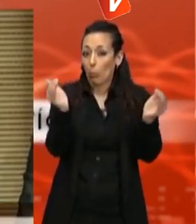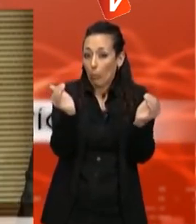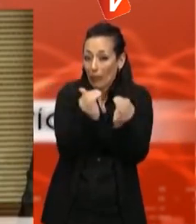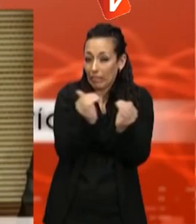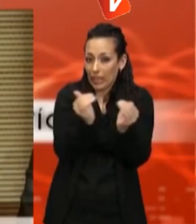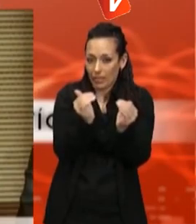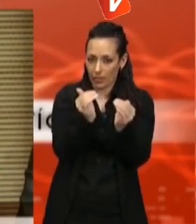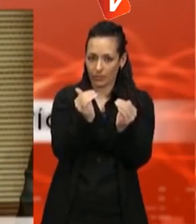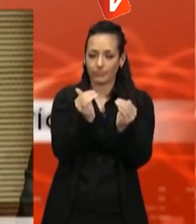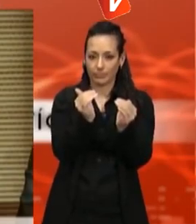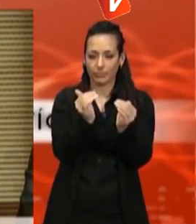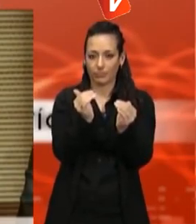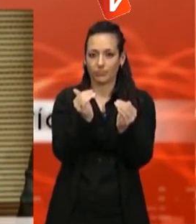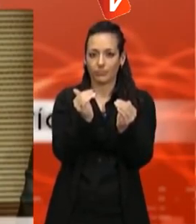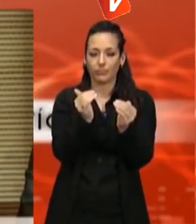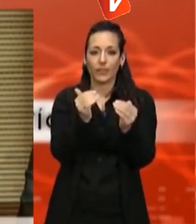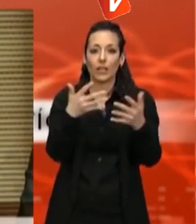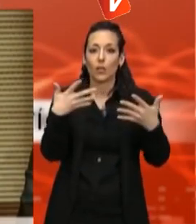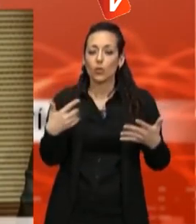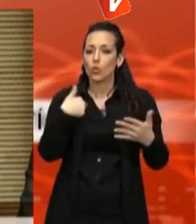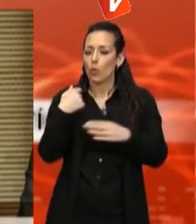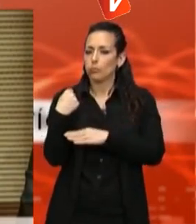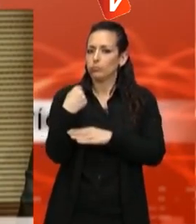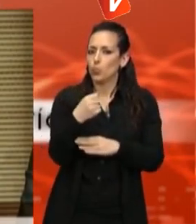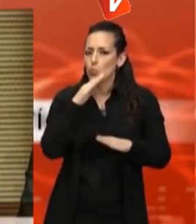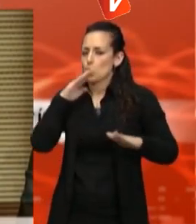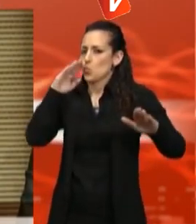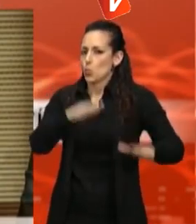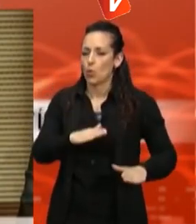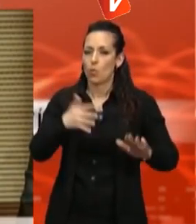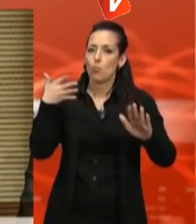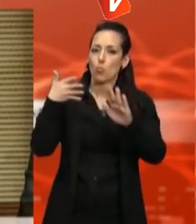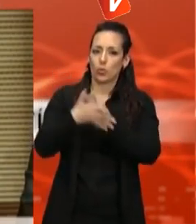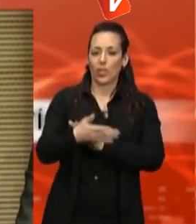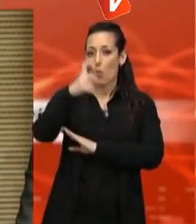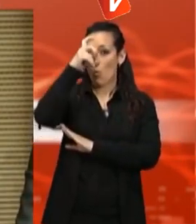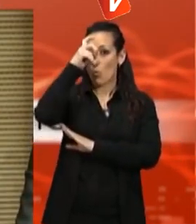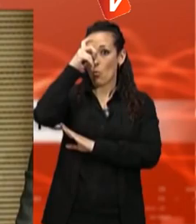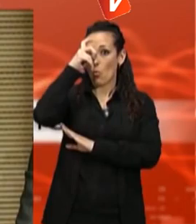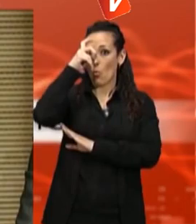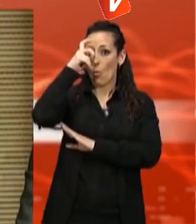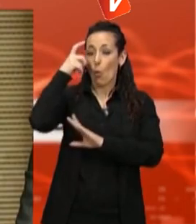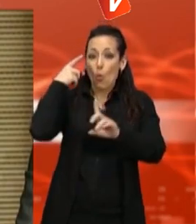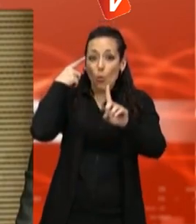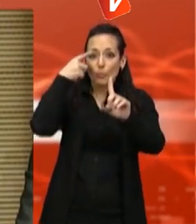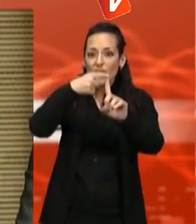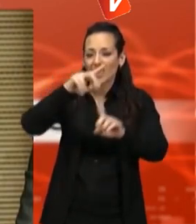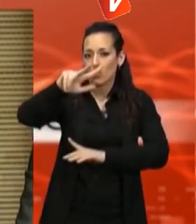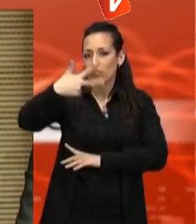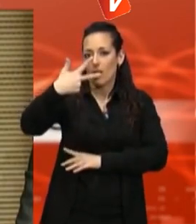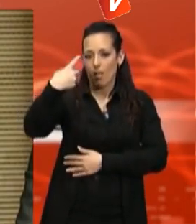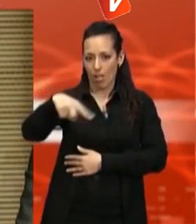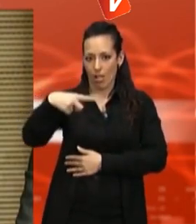valent perquè tenim un triple objectiu. El primer, consolidar el teixit